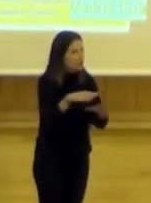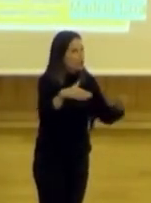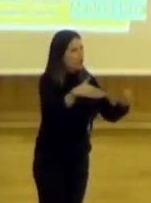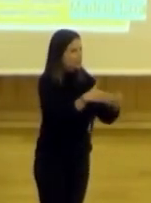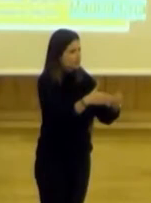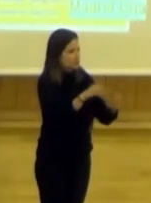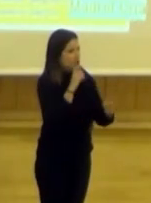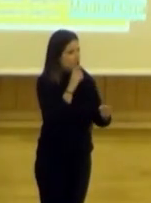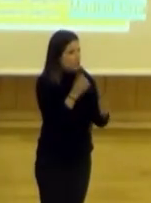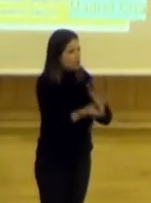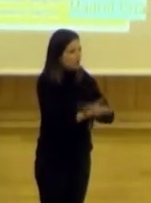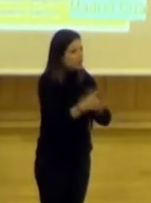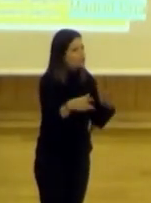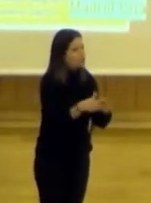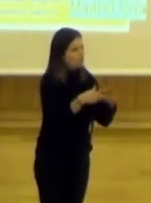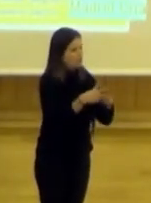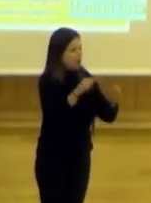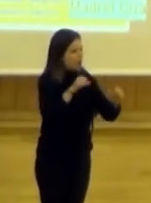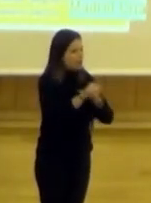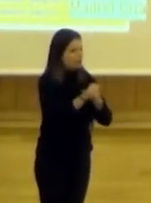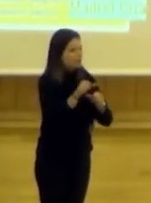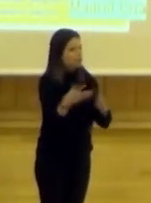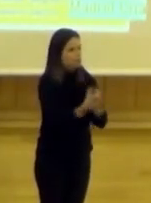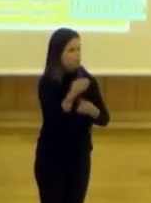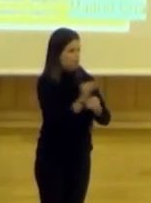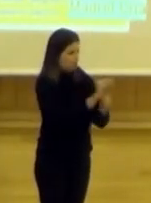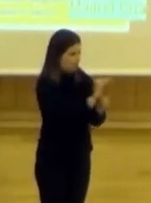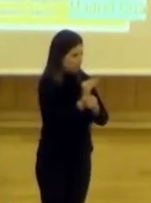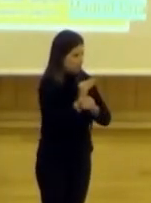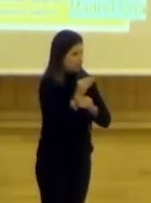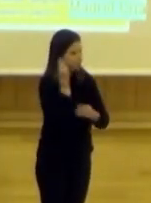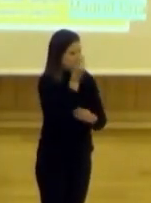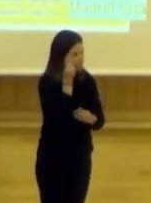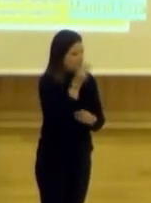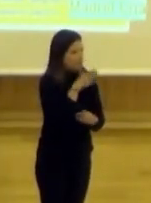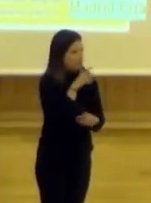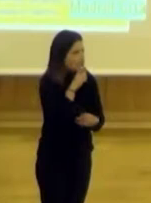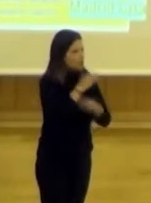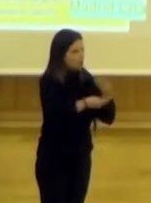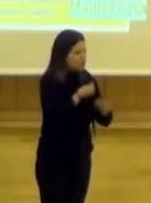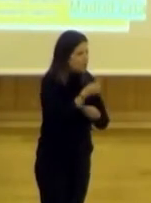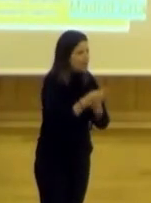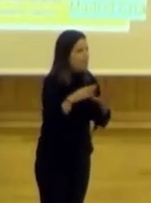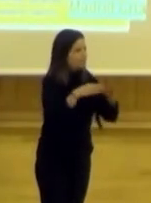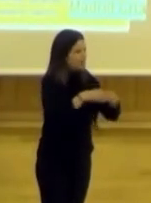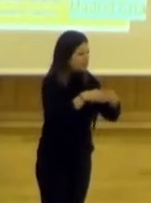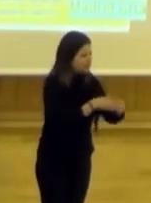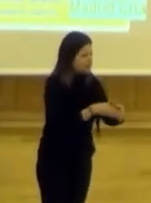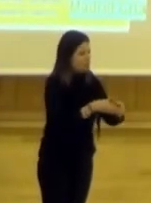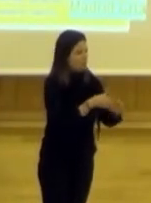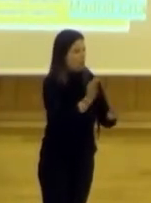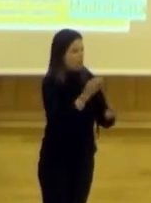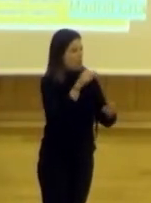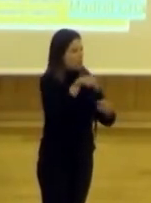cómo se construía sociedad a partir de ese cuidado. Se pensaba que se podía hacer, se podían hacer banquitos, se podían